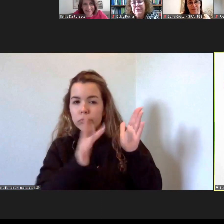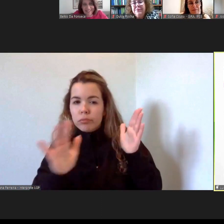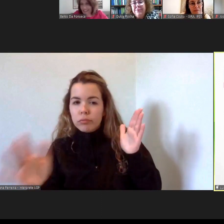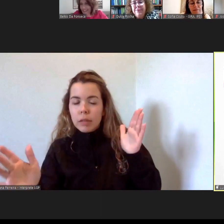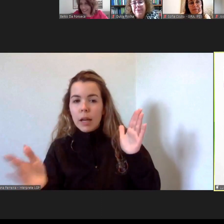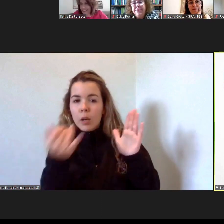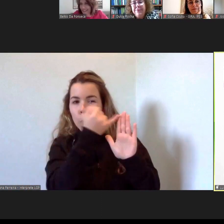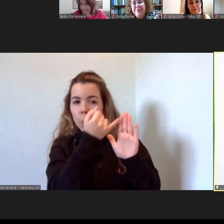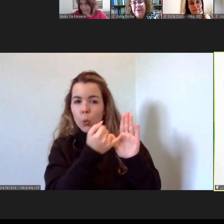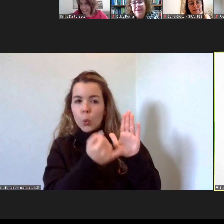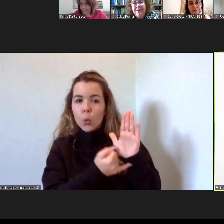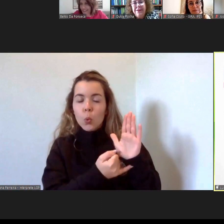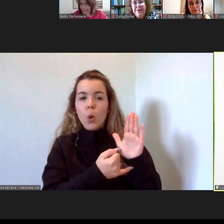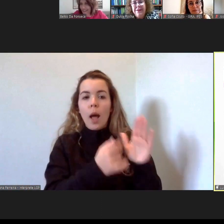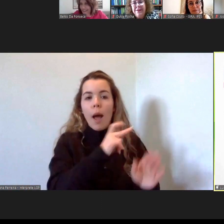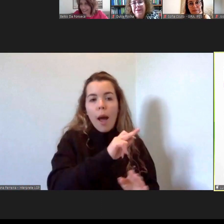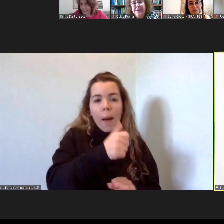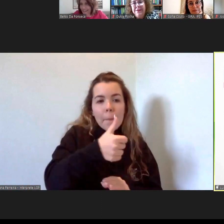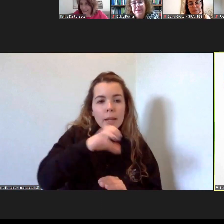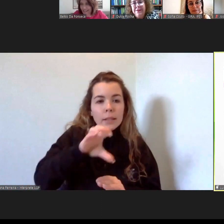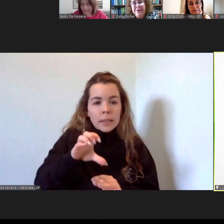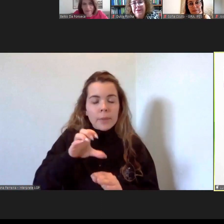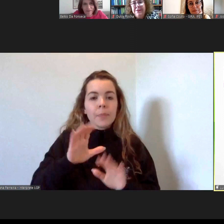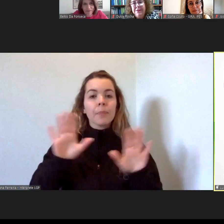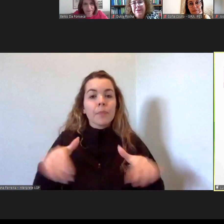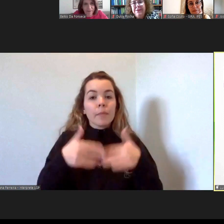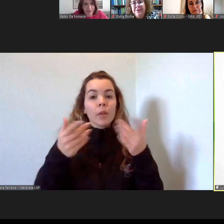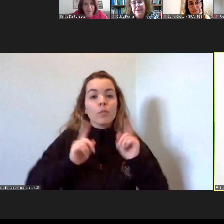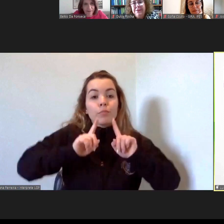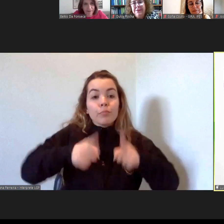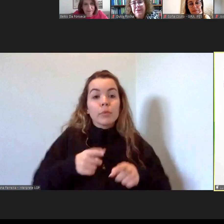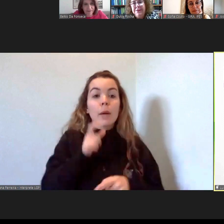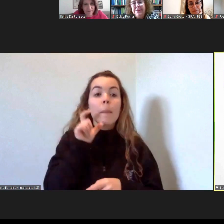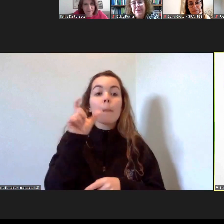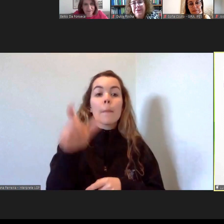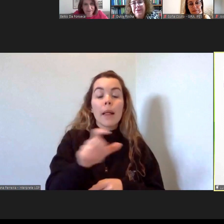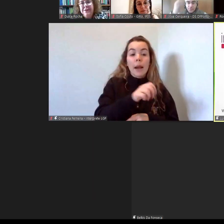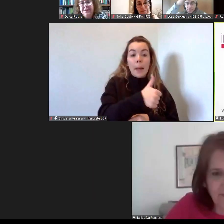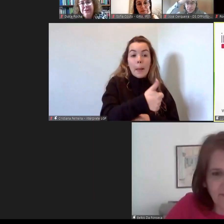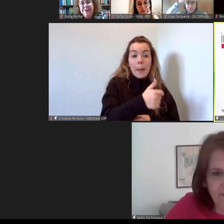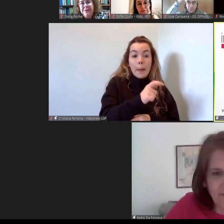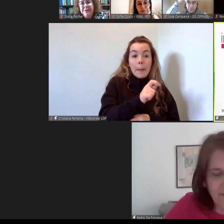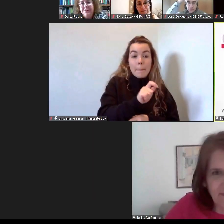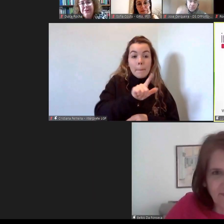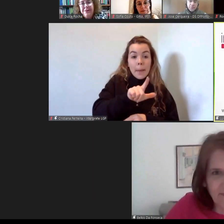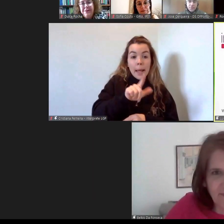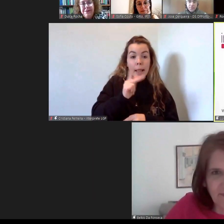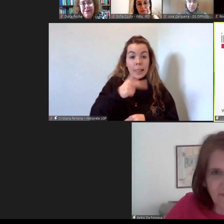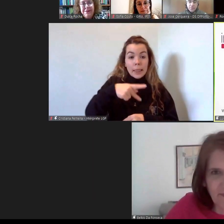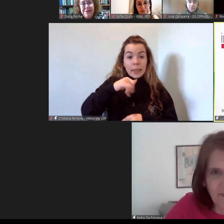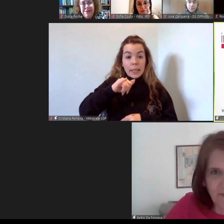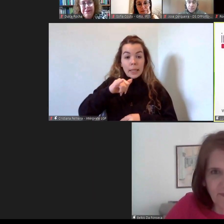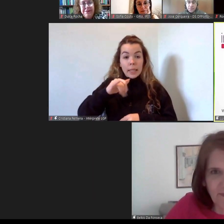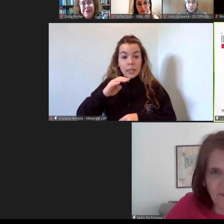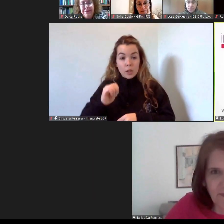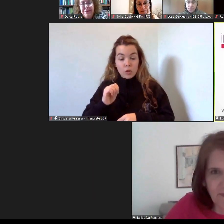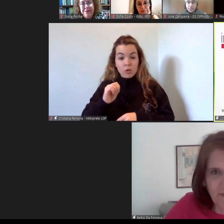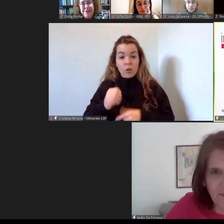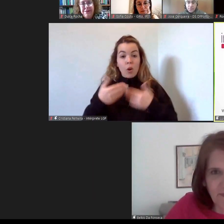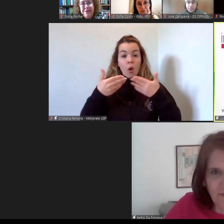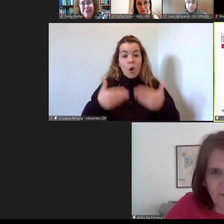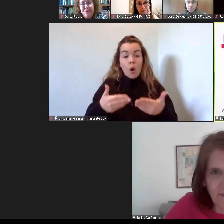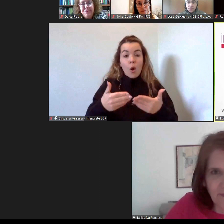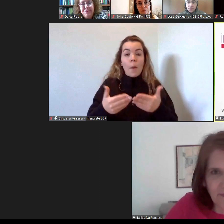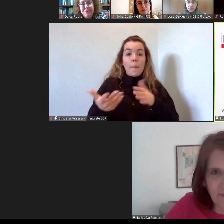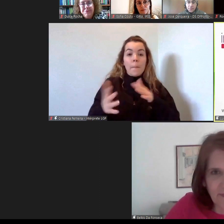alfabética, e vou começar por dar a palavra à doutora Bélgues Oliveira, pedindo-lhe que pudesse, num período de